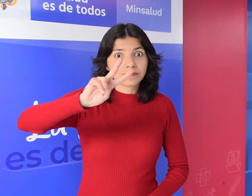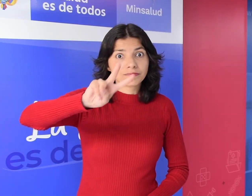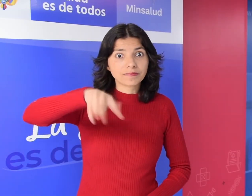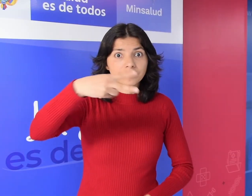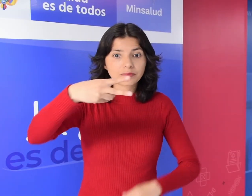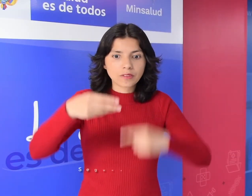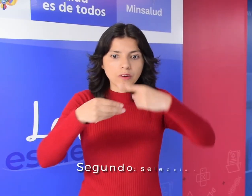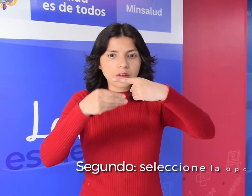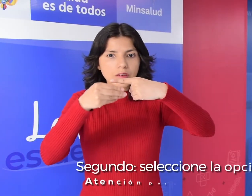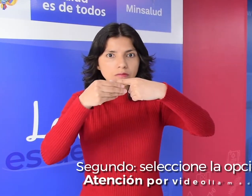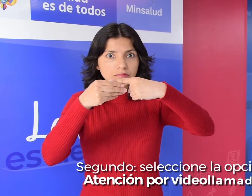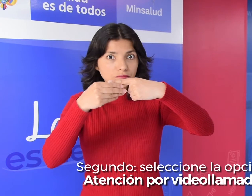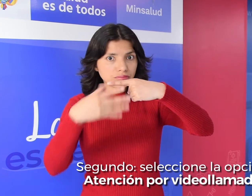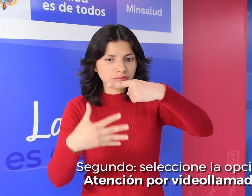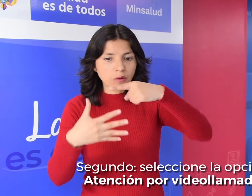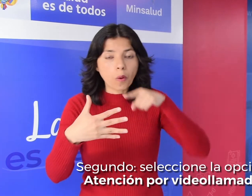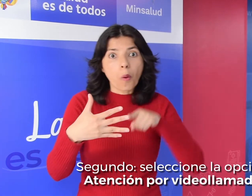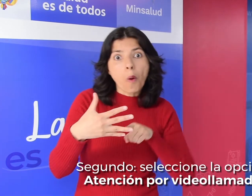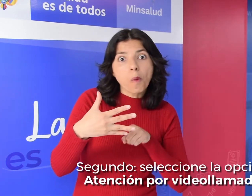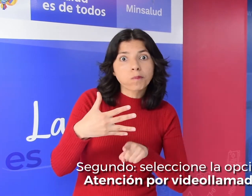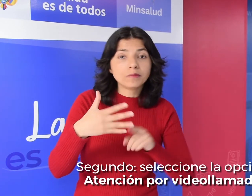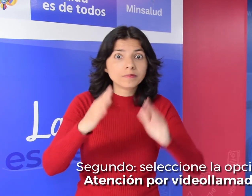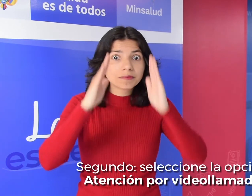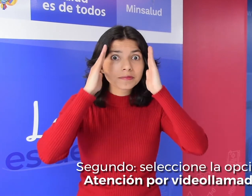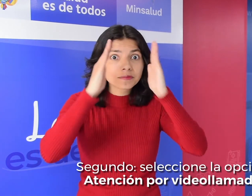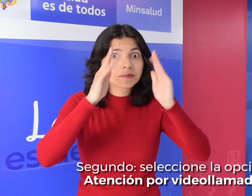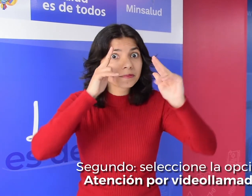seleccione la opción Atención por videollamada.